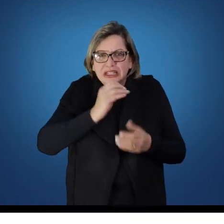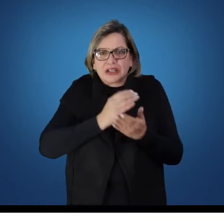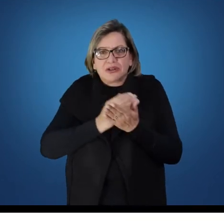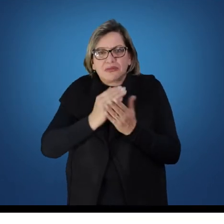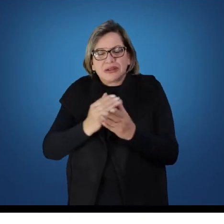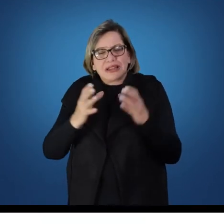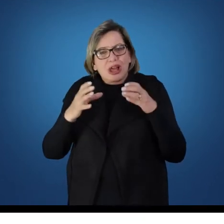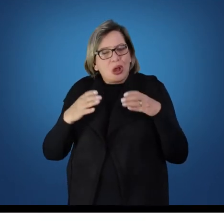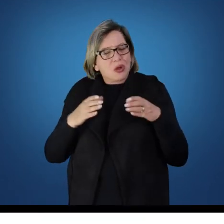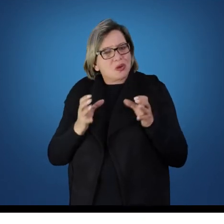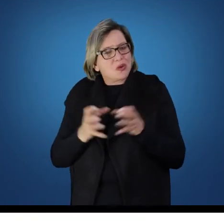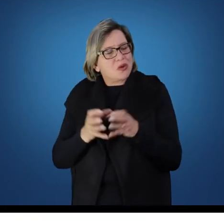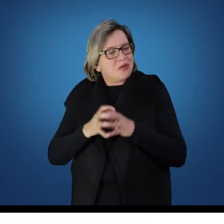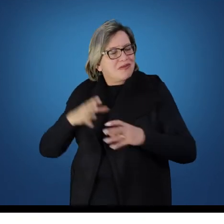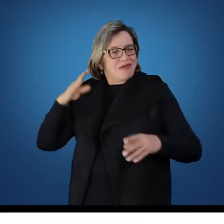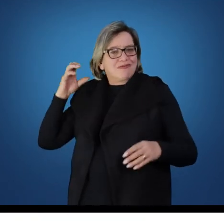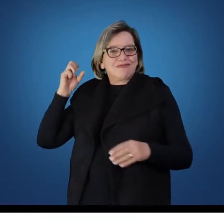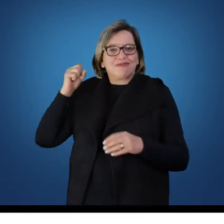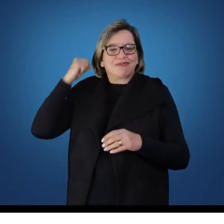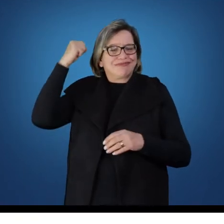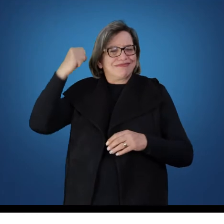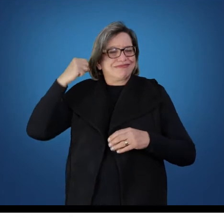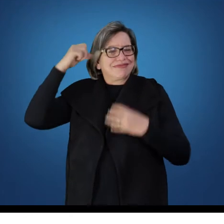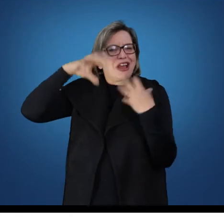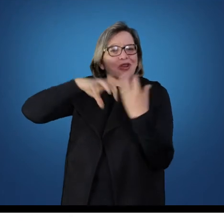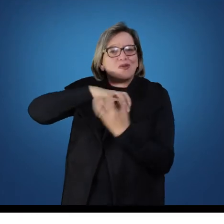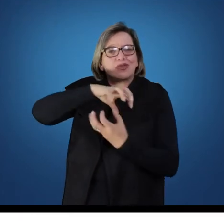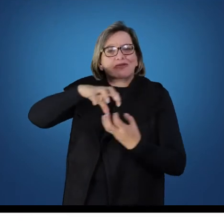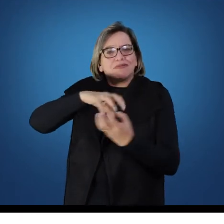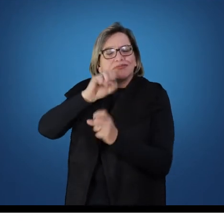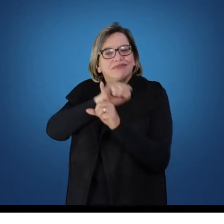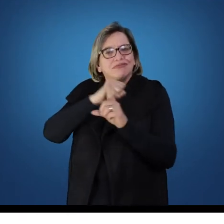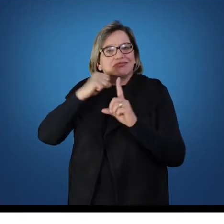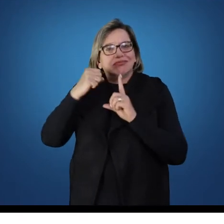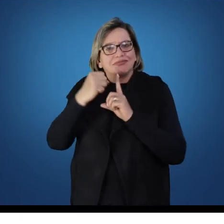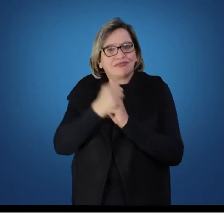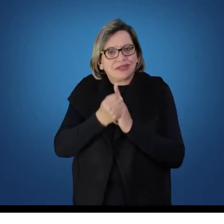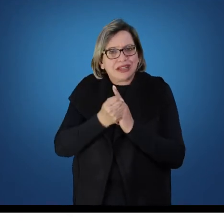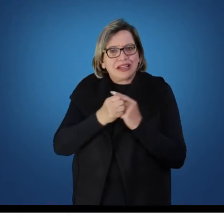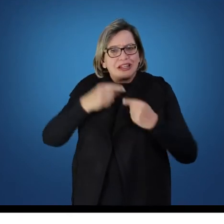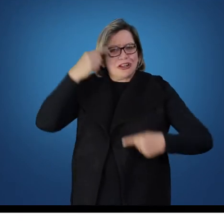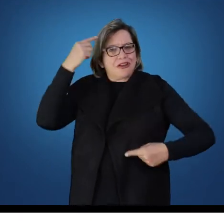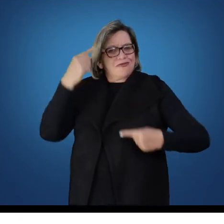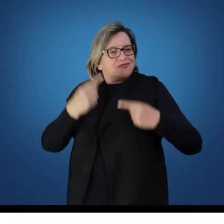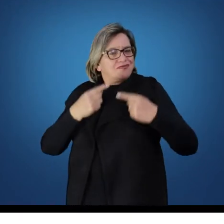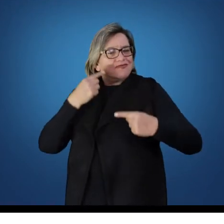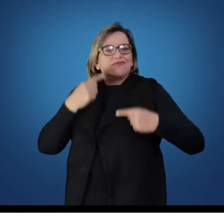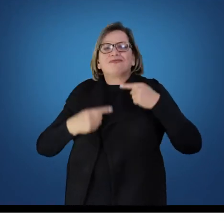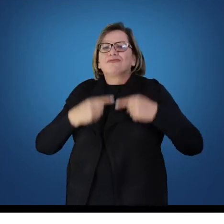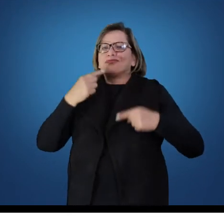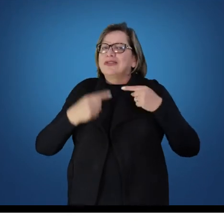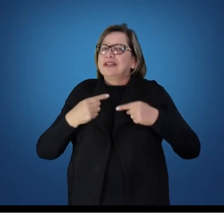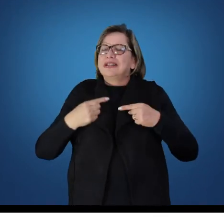e as participações da sociedade civil na discussão da implementação das políticas públicas em relação